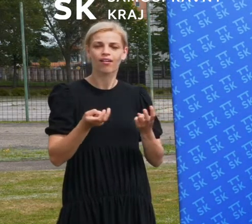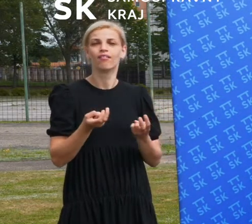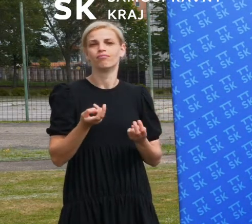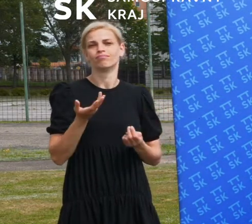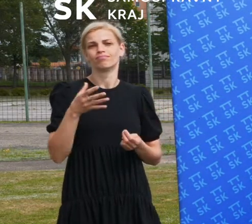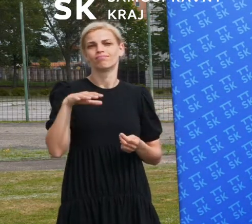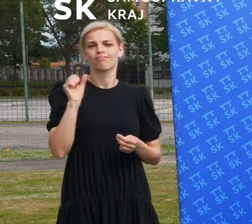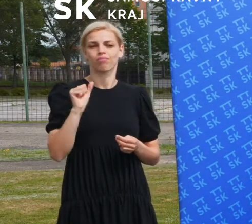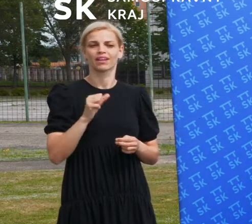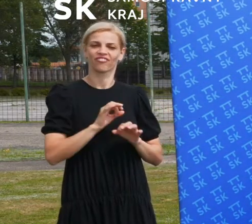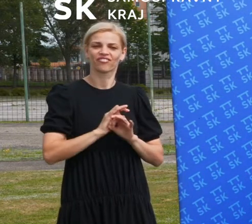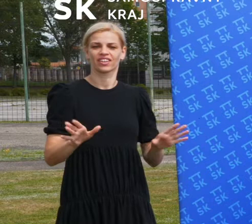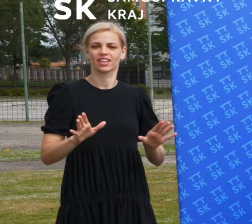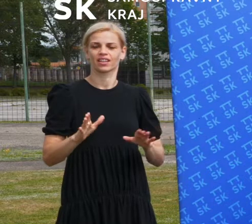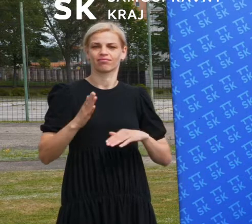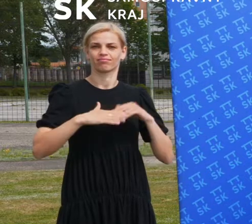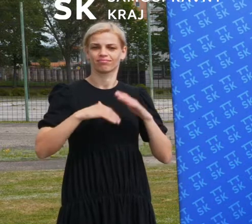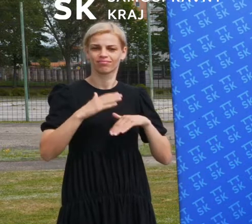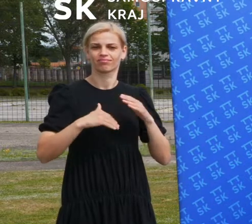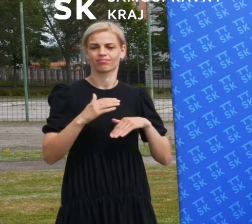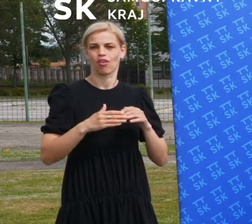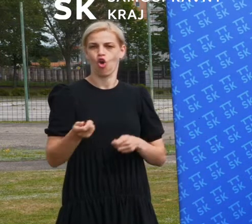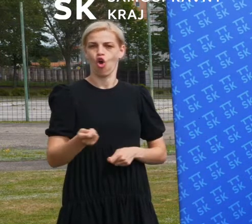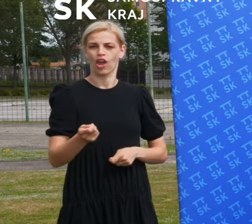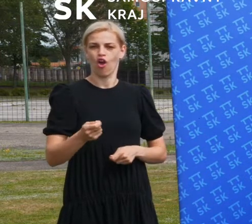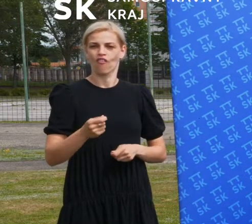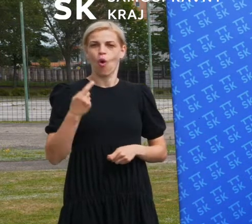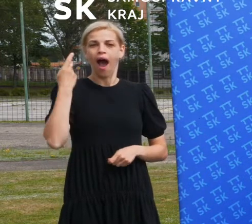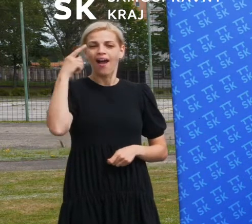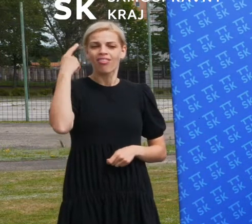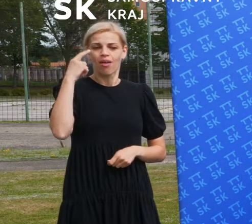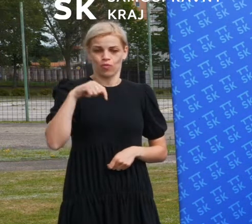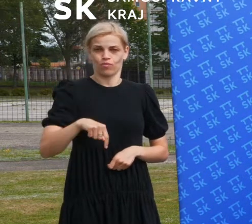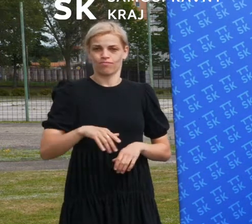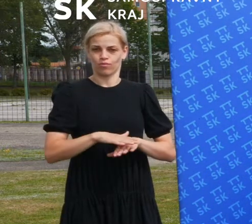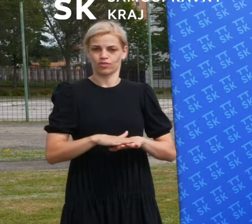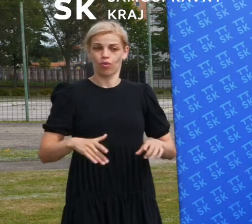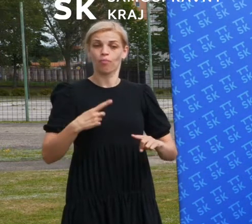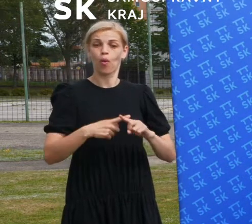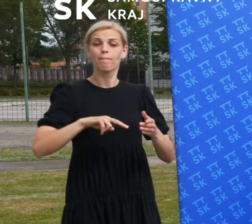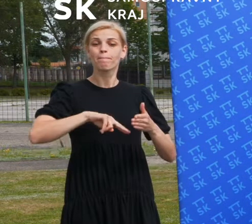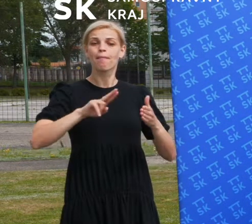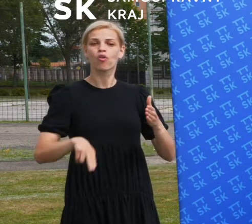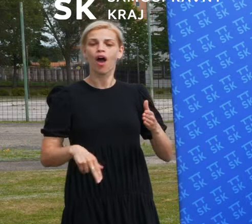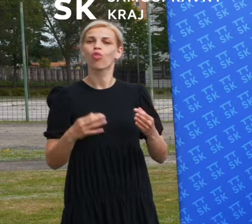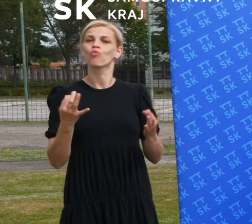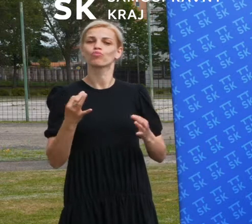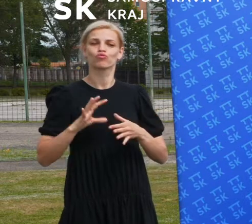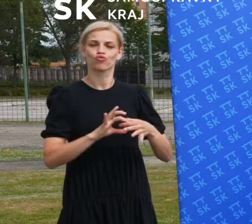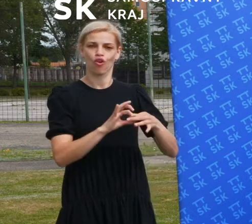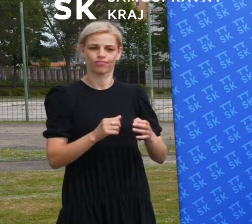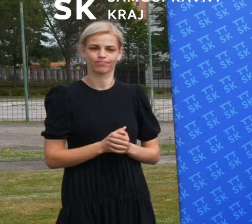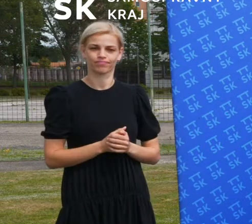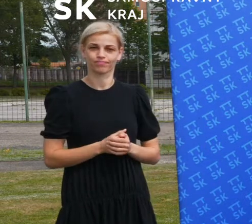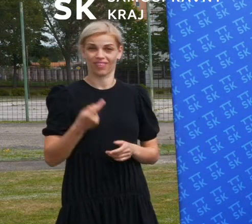dokázala postaviť aj na tomto pozemku. Zároveň memorandum hovorí o tom, že chceli by sme v rámci